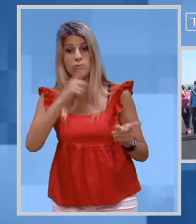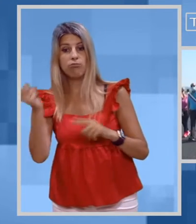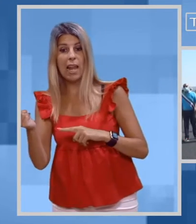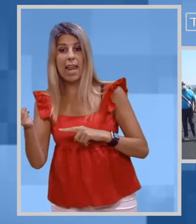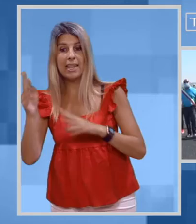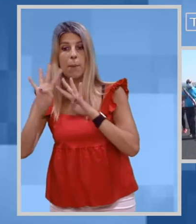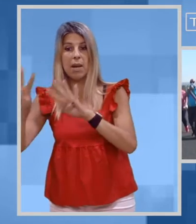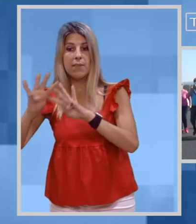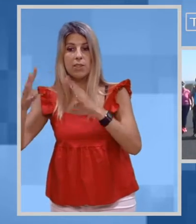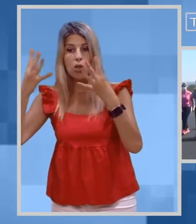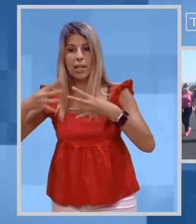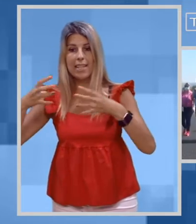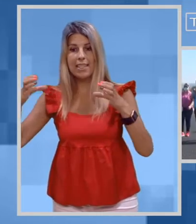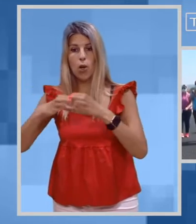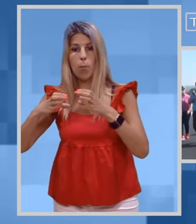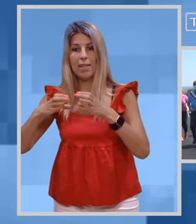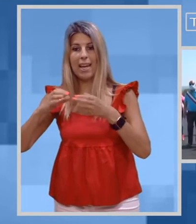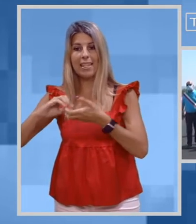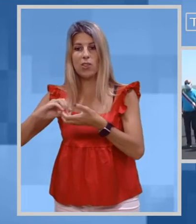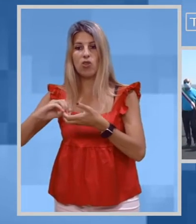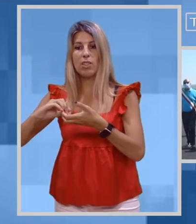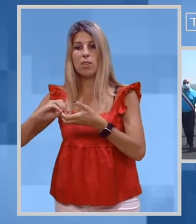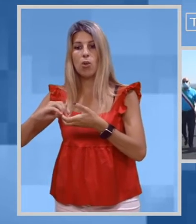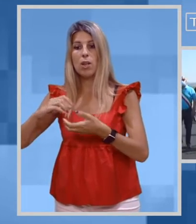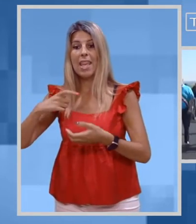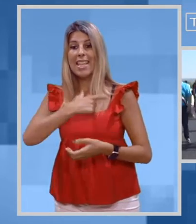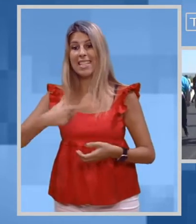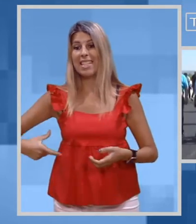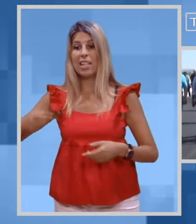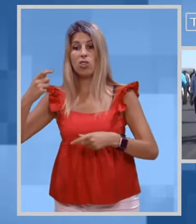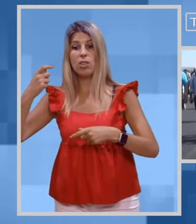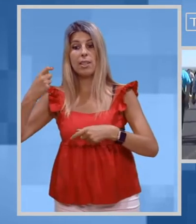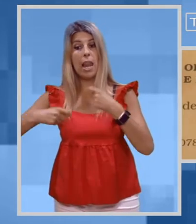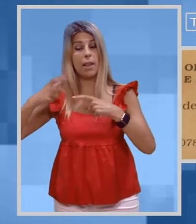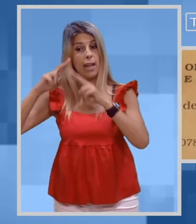manifestazioni organizzate da comitati, associazioni e sindaci della provincia.